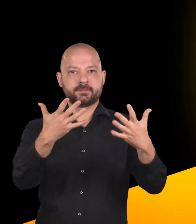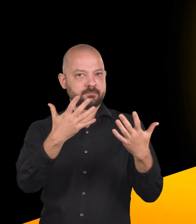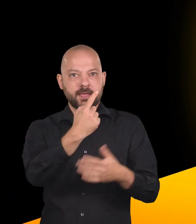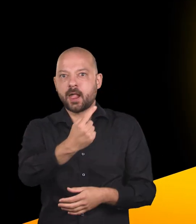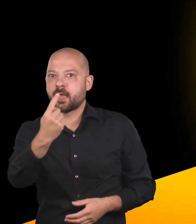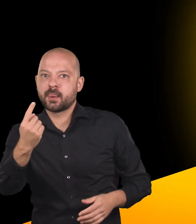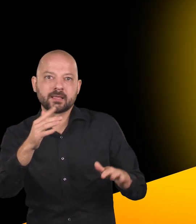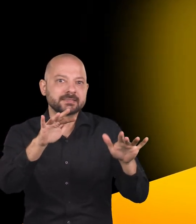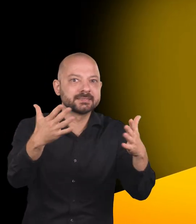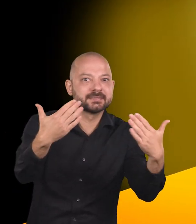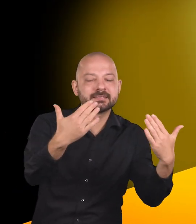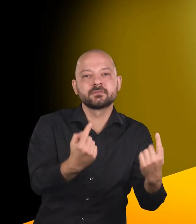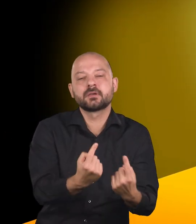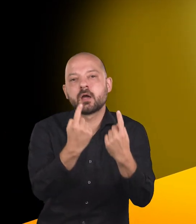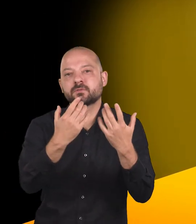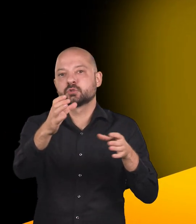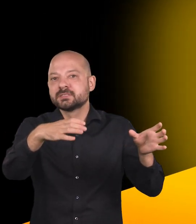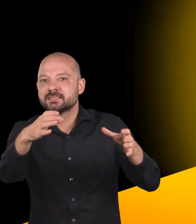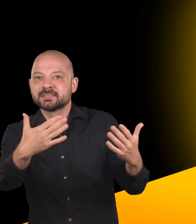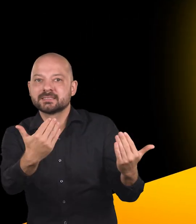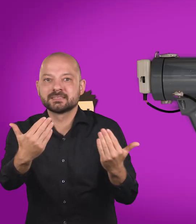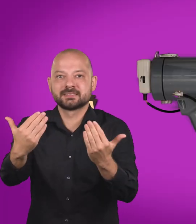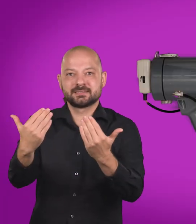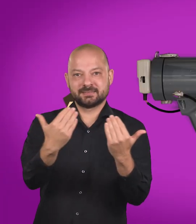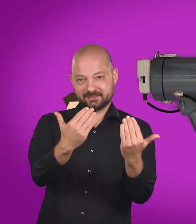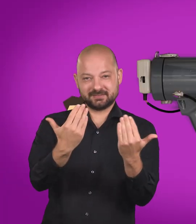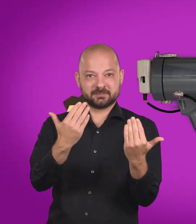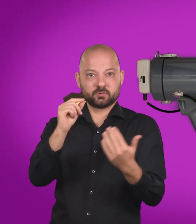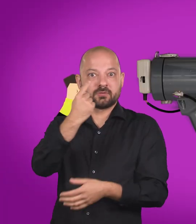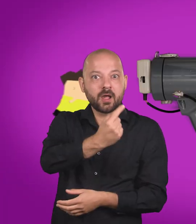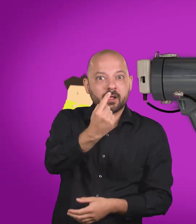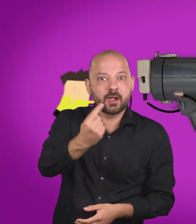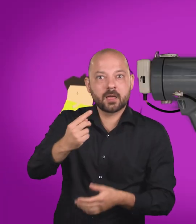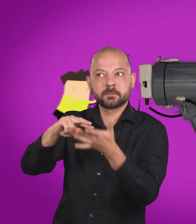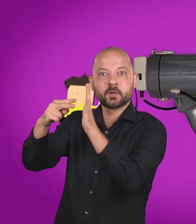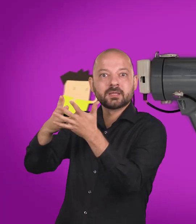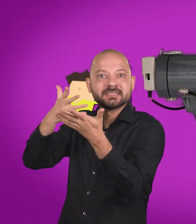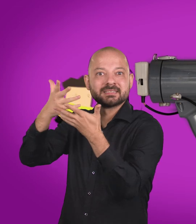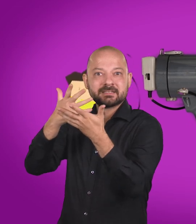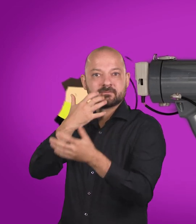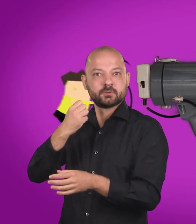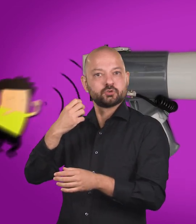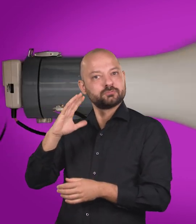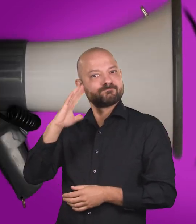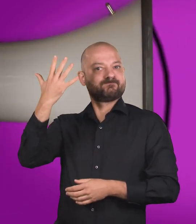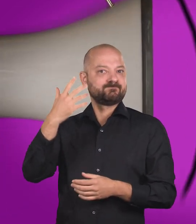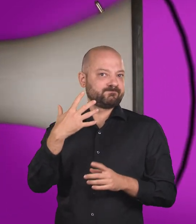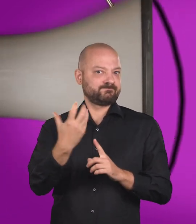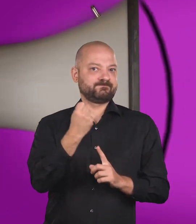alleine um Fachkräfte und Nachwuchs werben. Jeder müsste alleine bei der Politik seine Interessen durchsetzen. Jeder